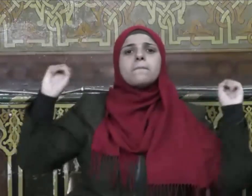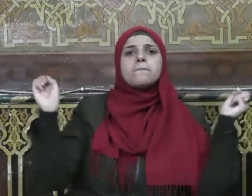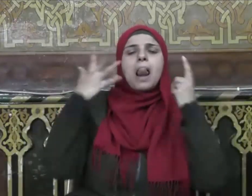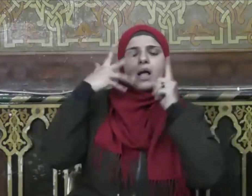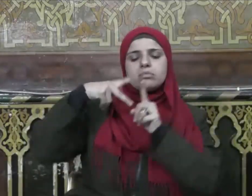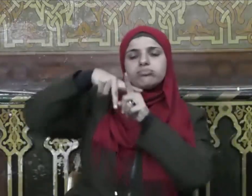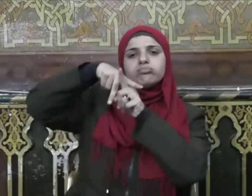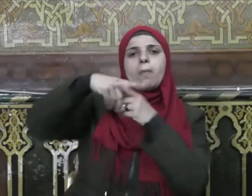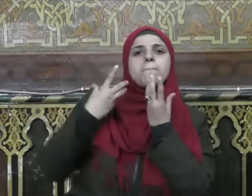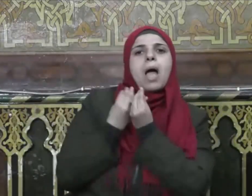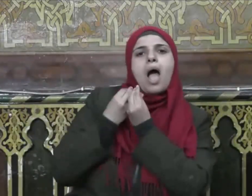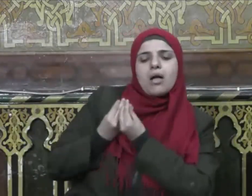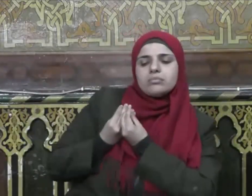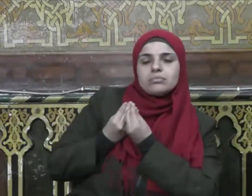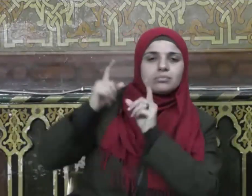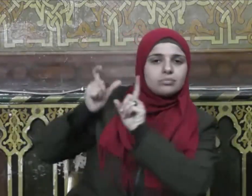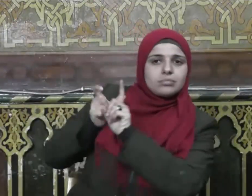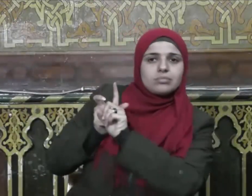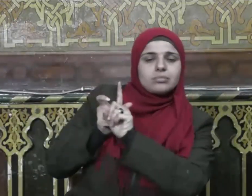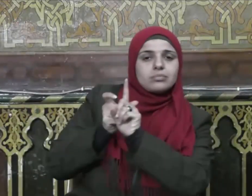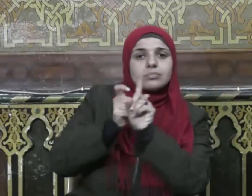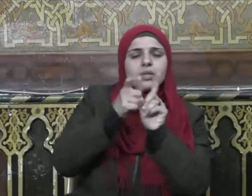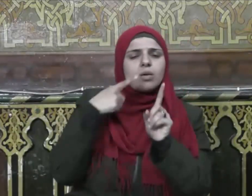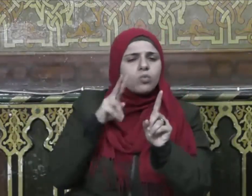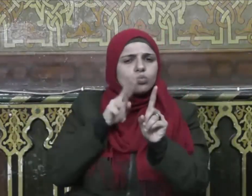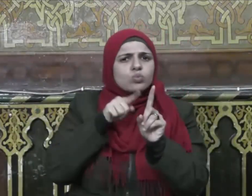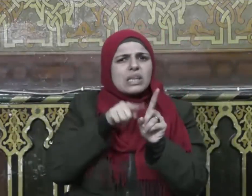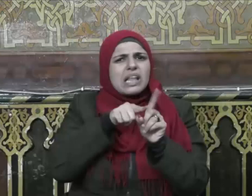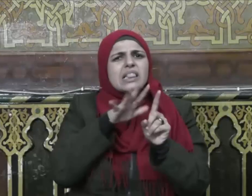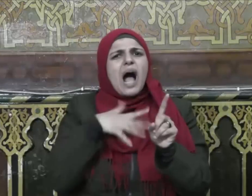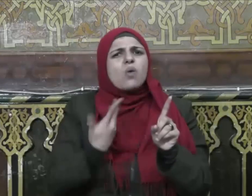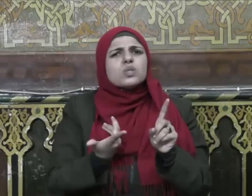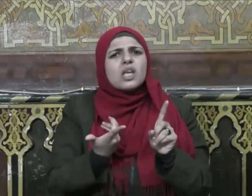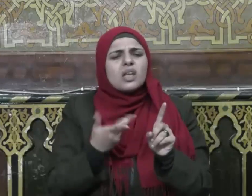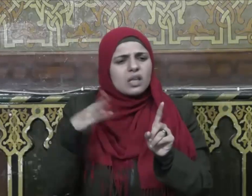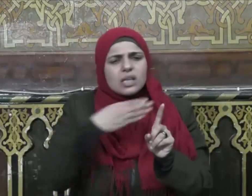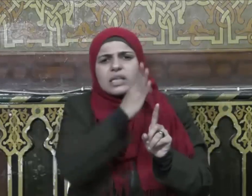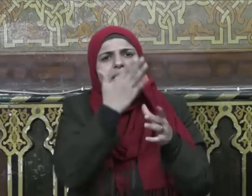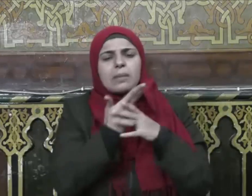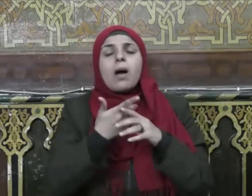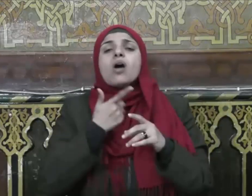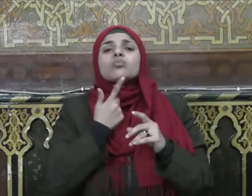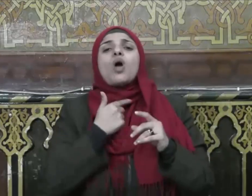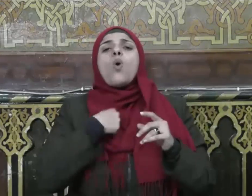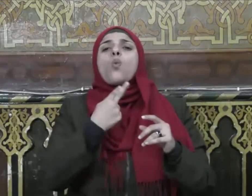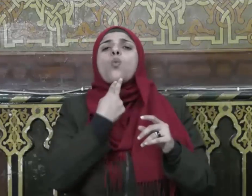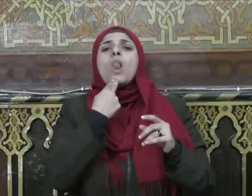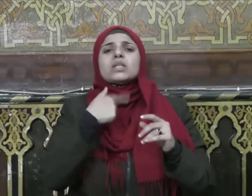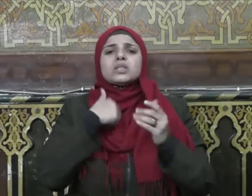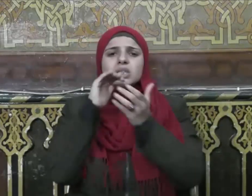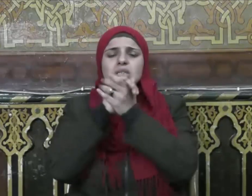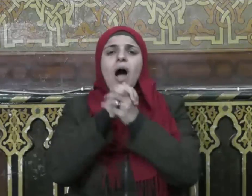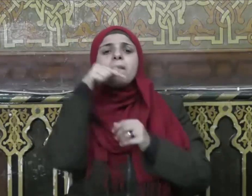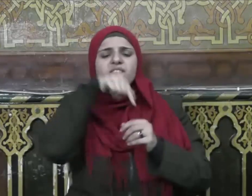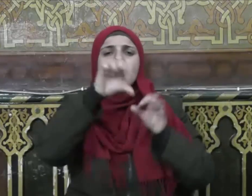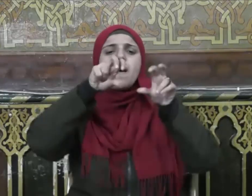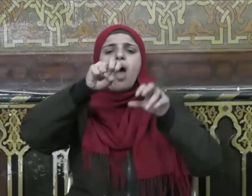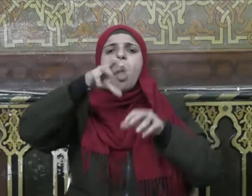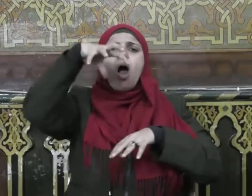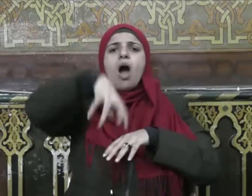فلما أتى عليه قال أين تريد قال أريد أخلي في هذه القرية قال